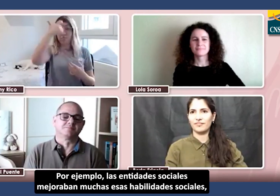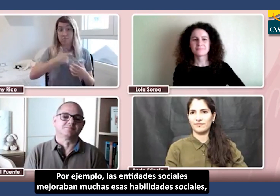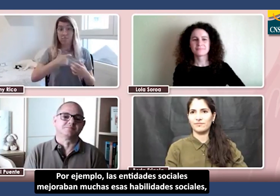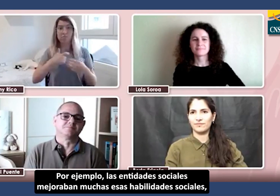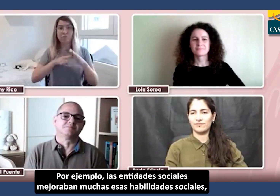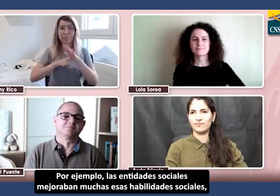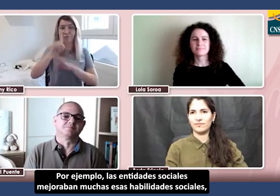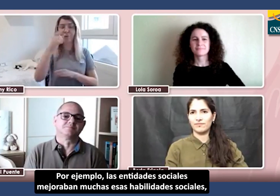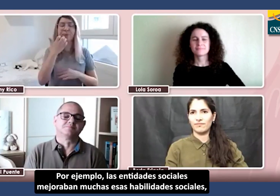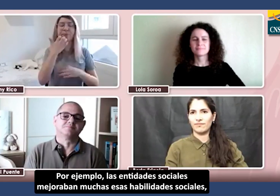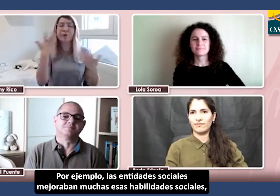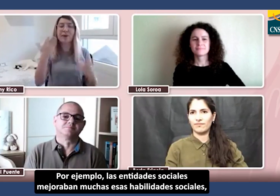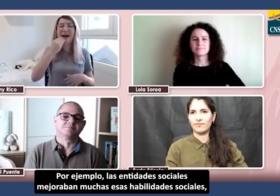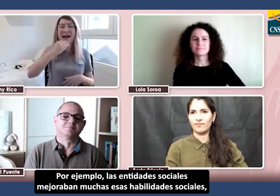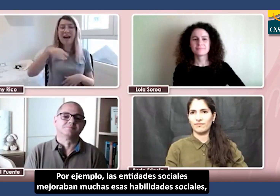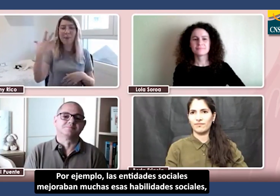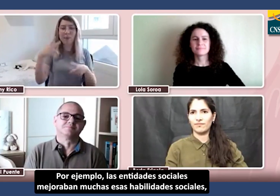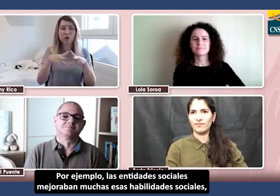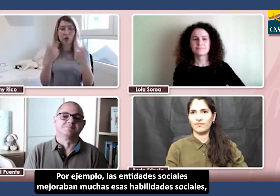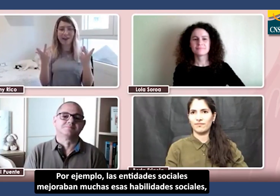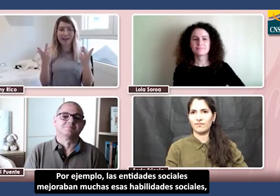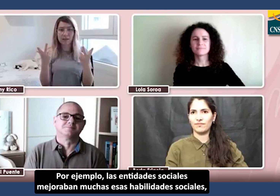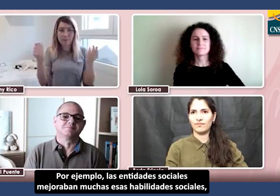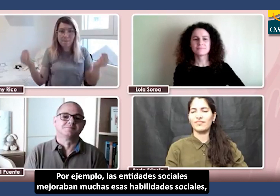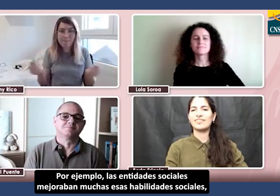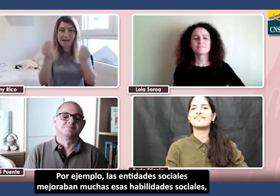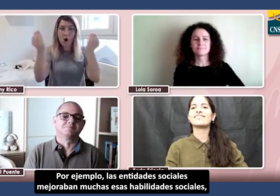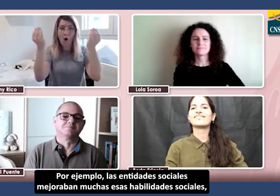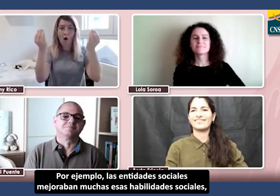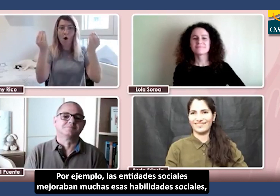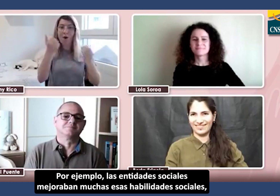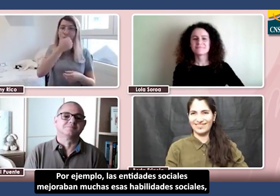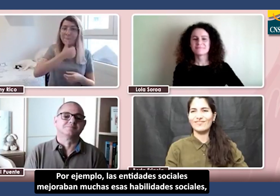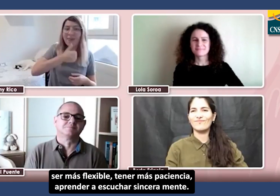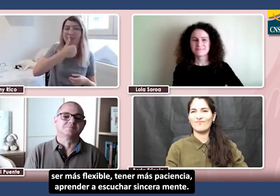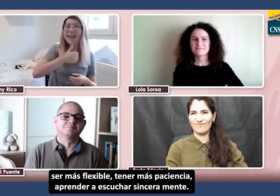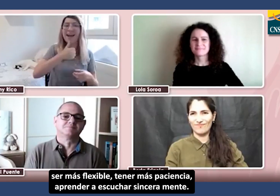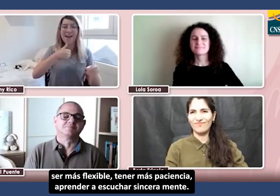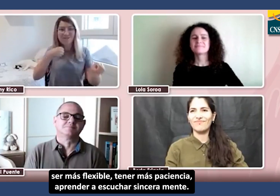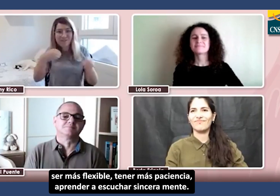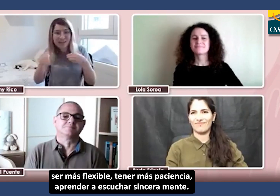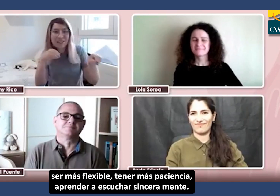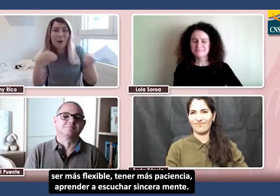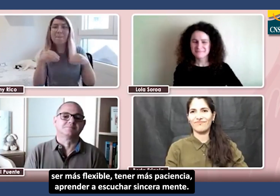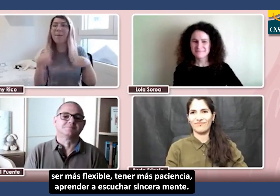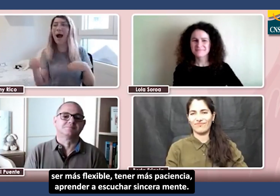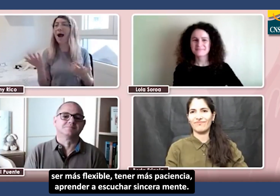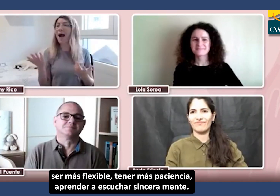el que la asociación me daba la oportunidad de que yo me pudiera desarrollar, por ejemplo, en habilidades sociales. Mejoraba muchas mis